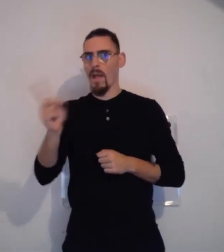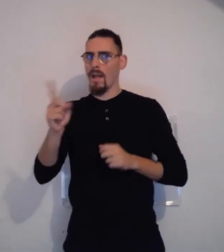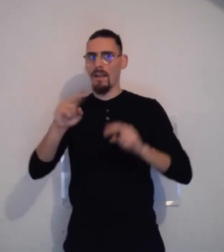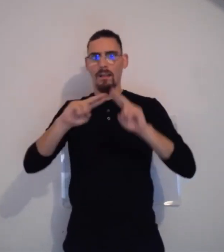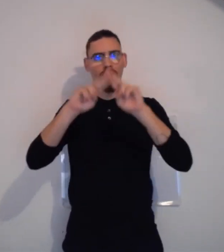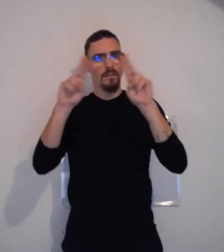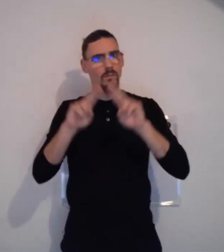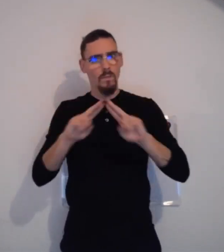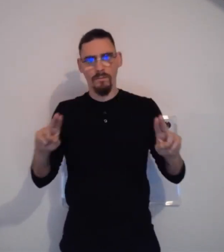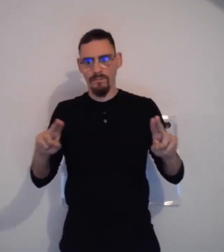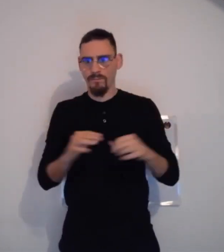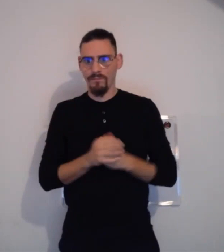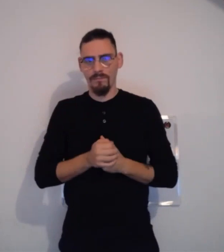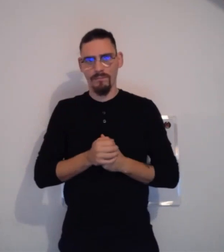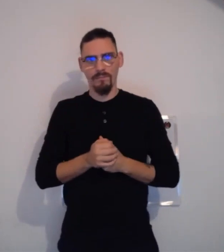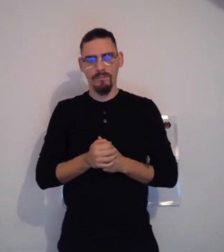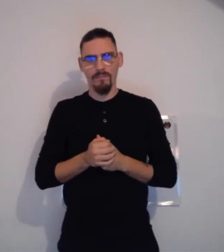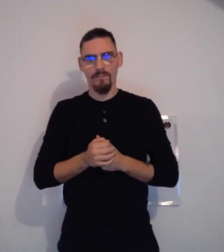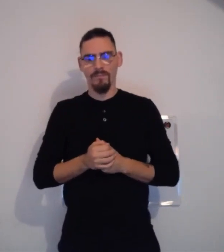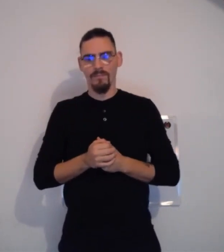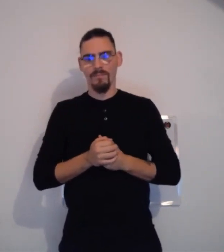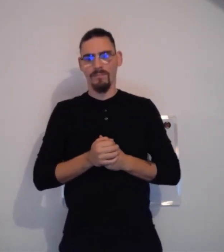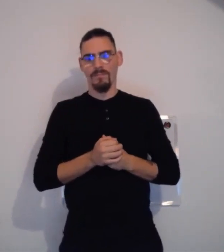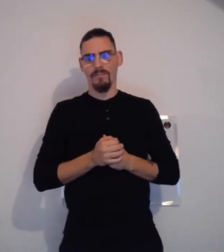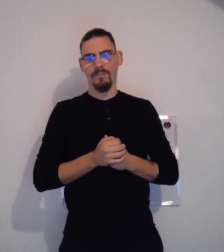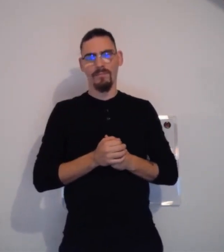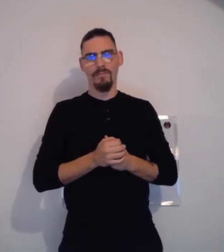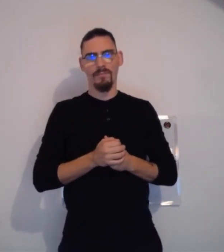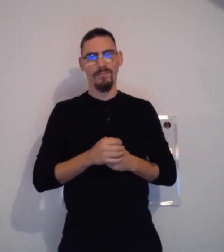Eh bien, la réponse est non, elle n'est pas universelle.